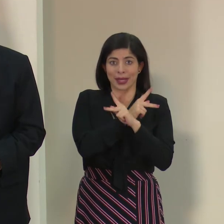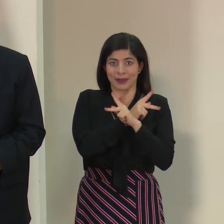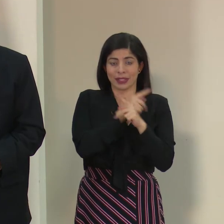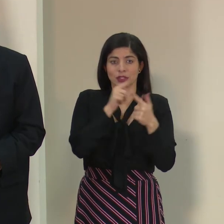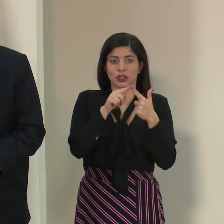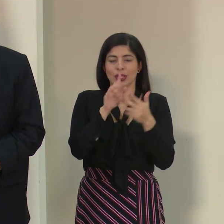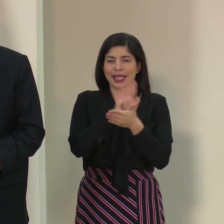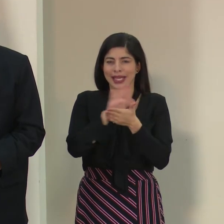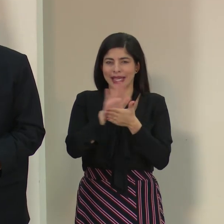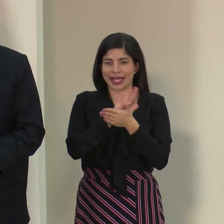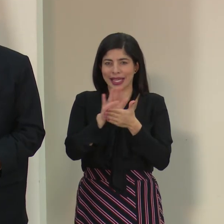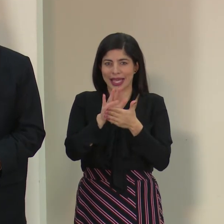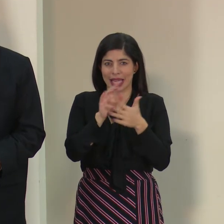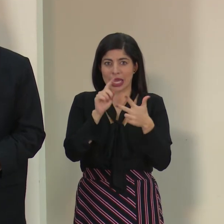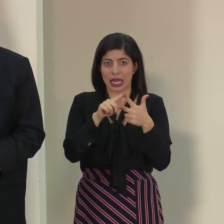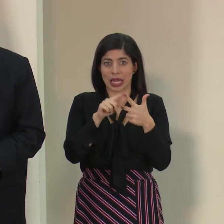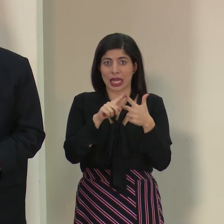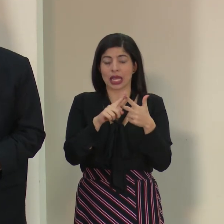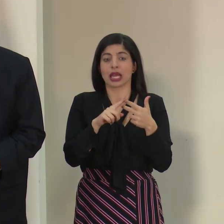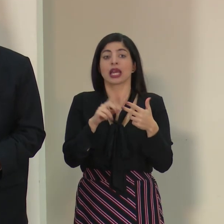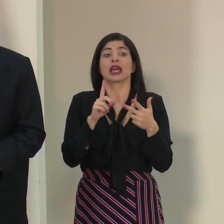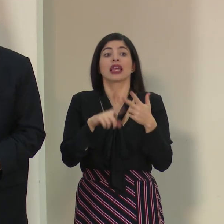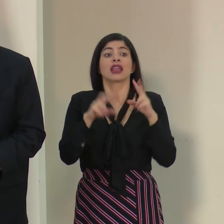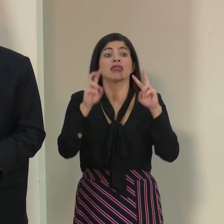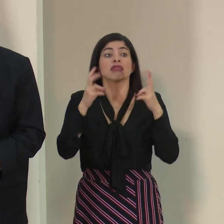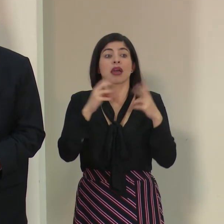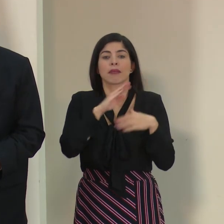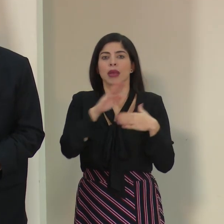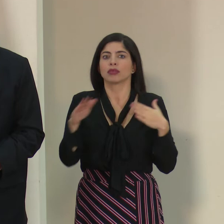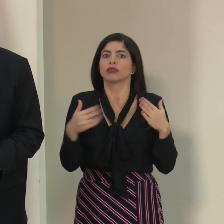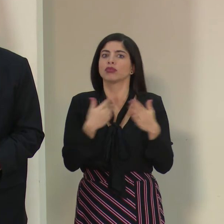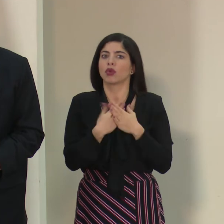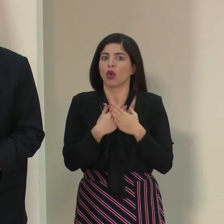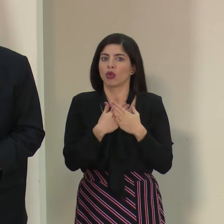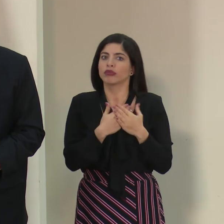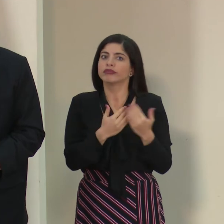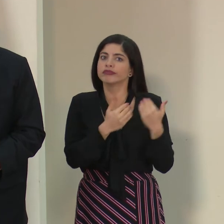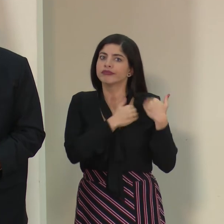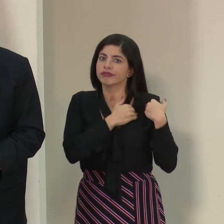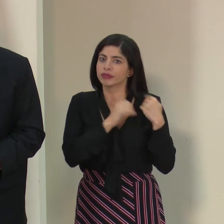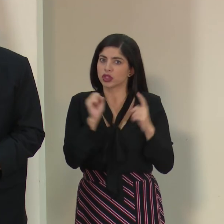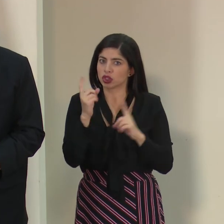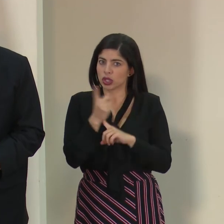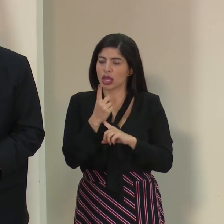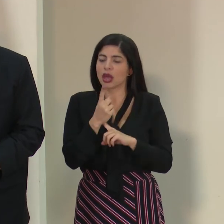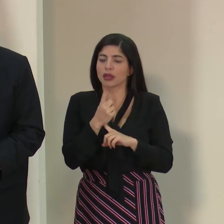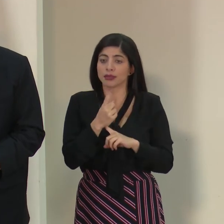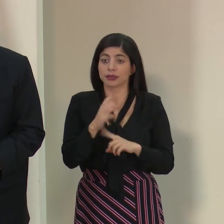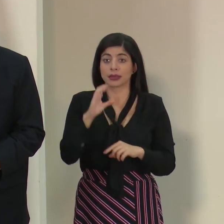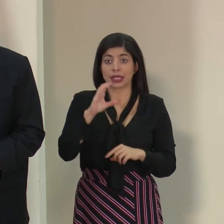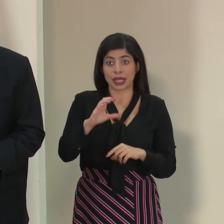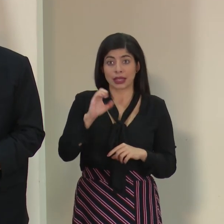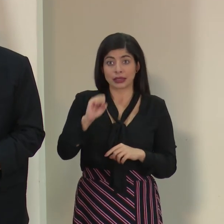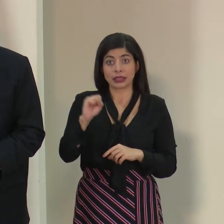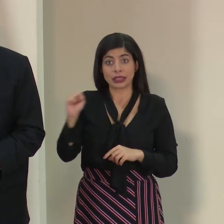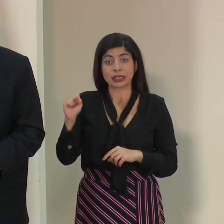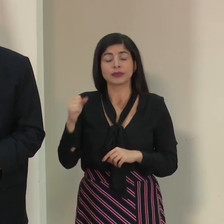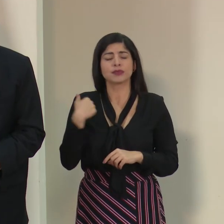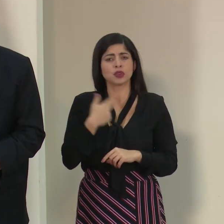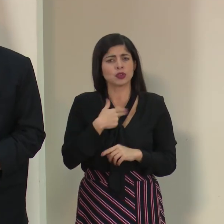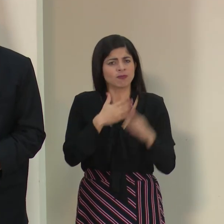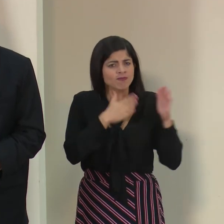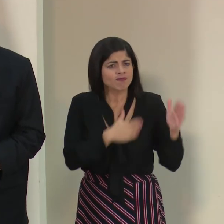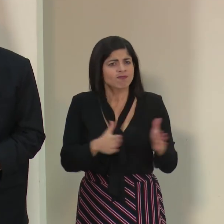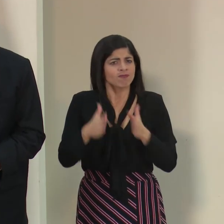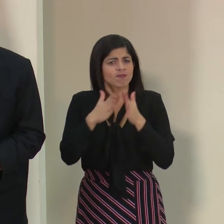higiene y que este es un tema que nos compete a todos como sociedad. En la Caja Costarricense de Seguro Social venimos preparándonos